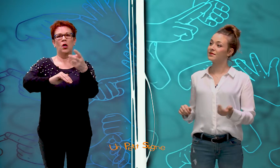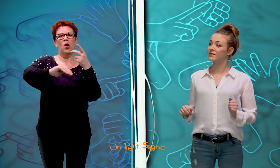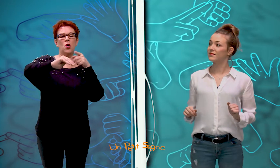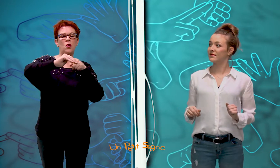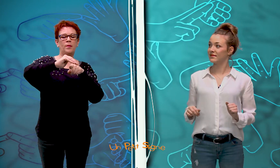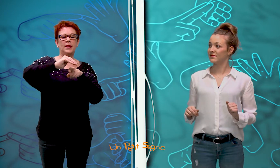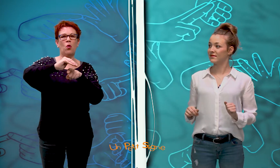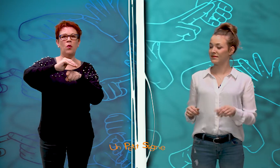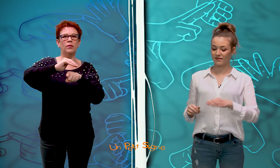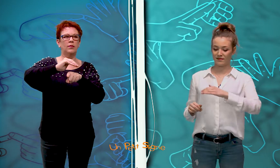Le métro.